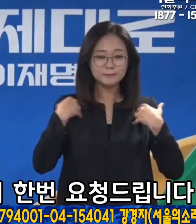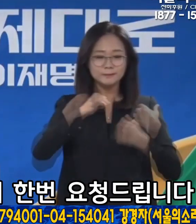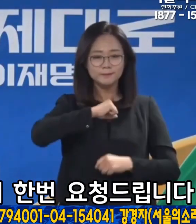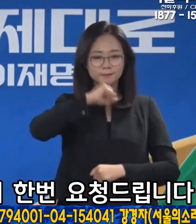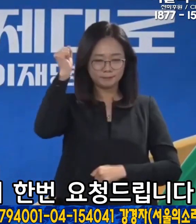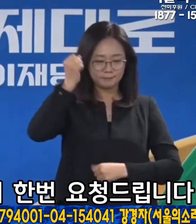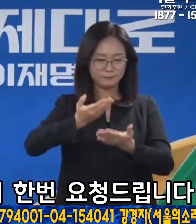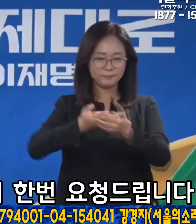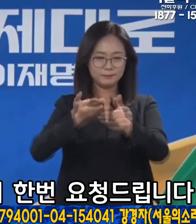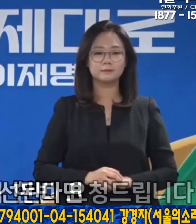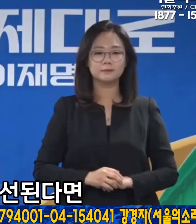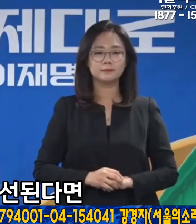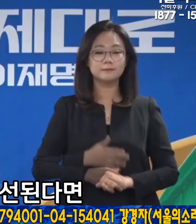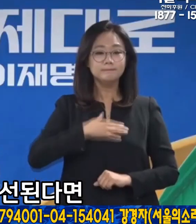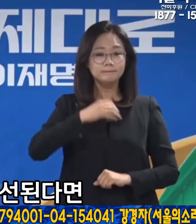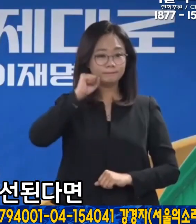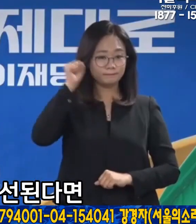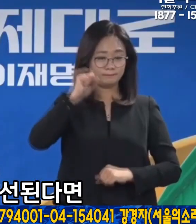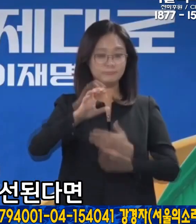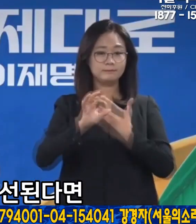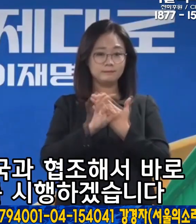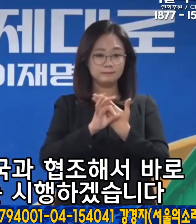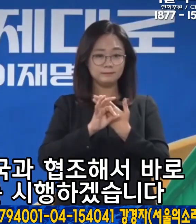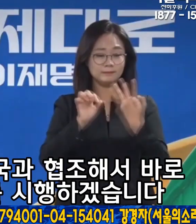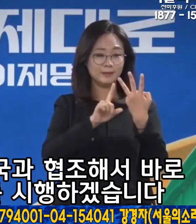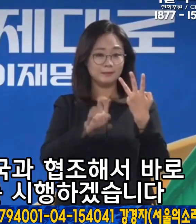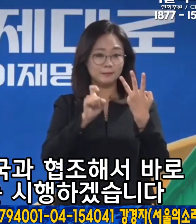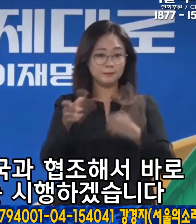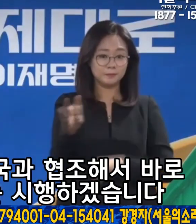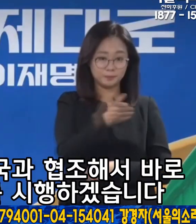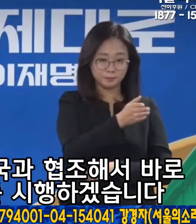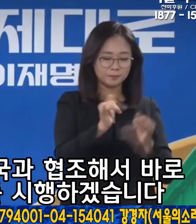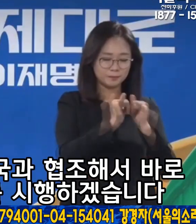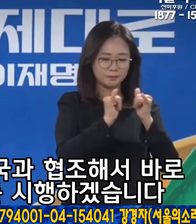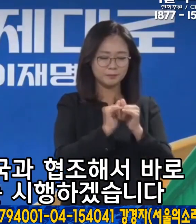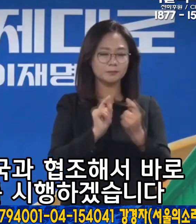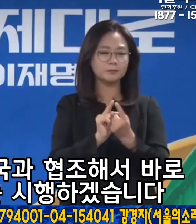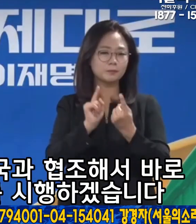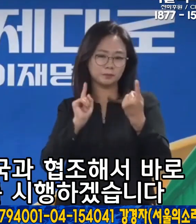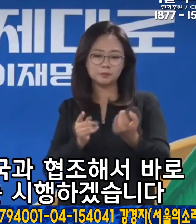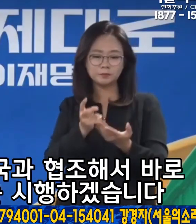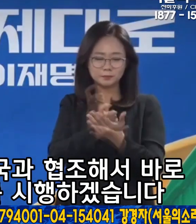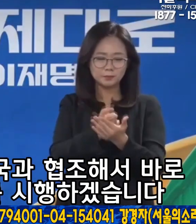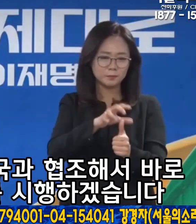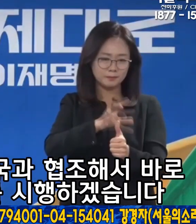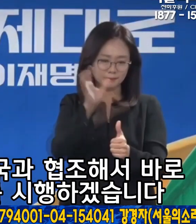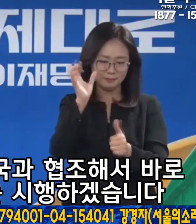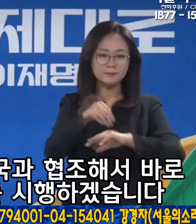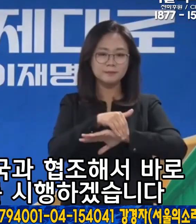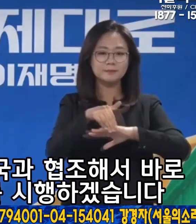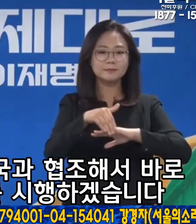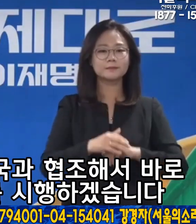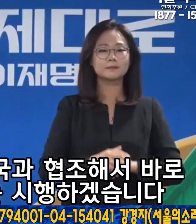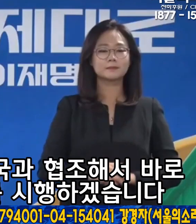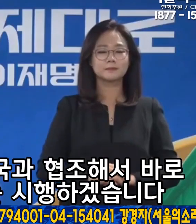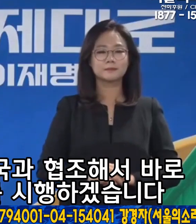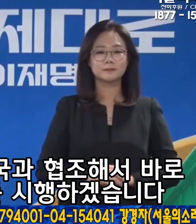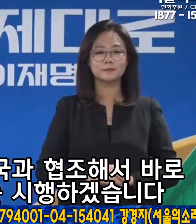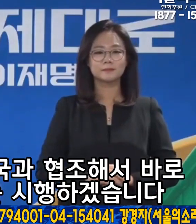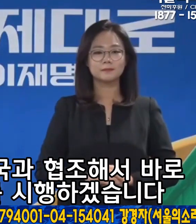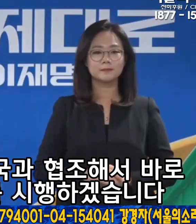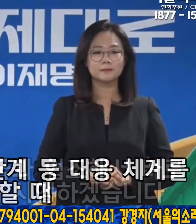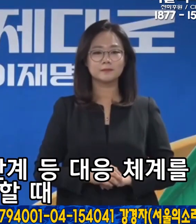요청드립니다. 제가 당선된다면 3월 10일부터 당국과 협조해서 바로 거리 두기 완화를